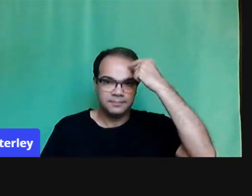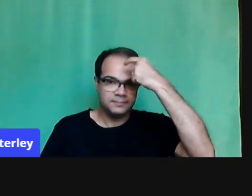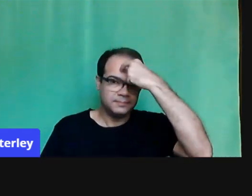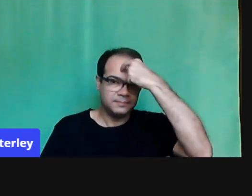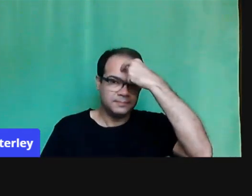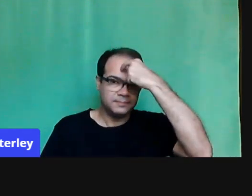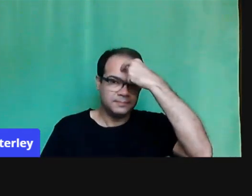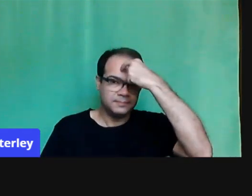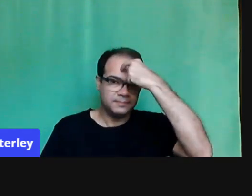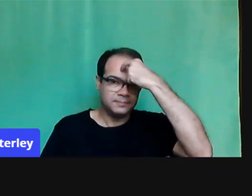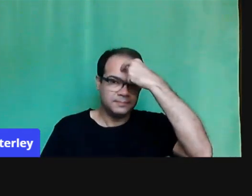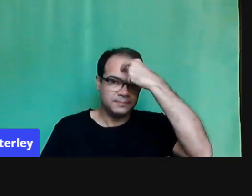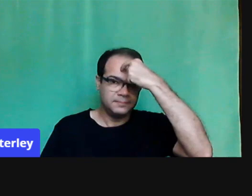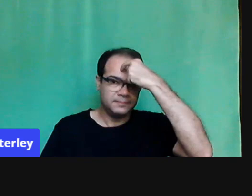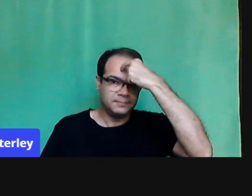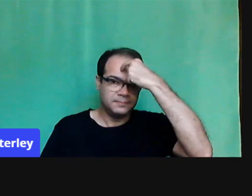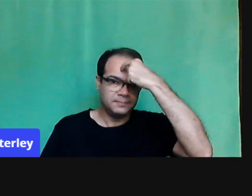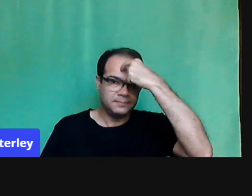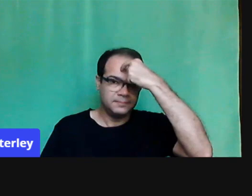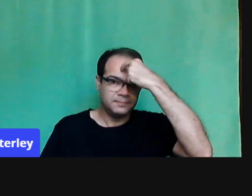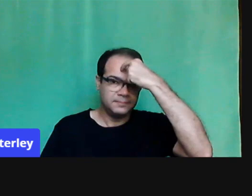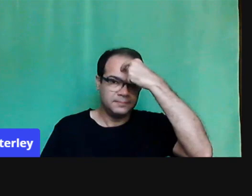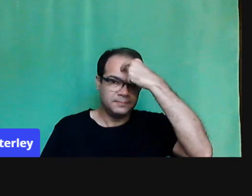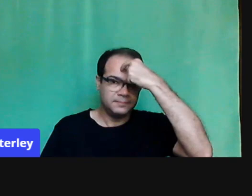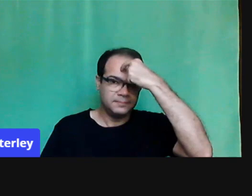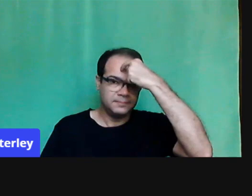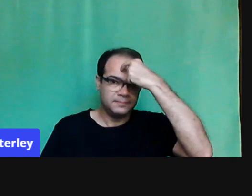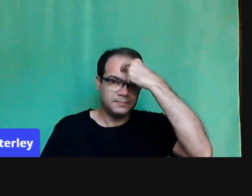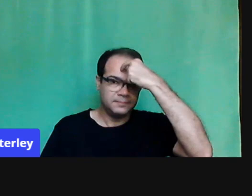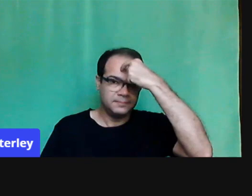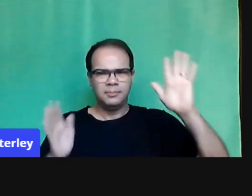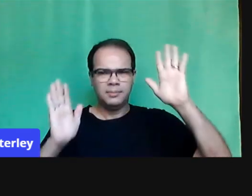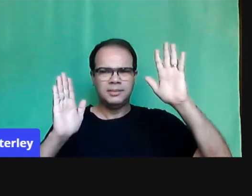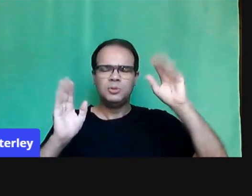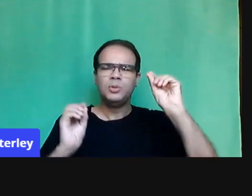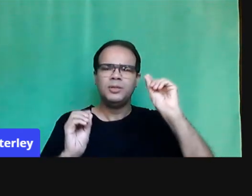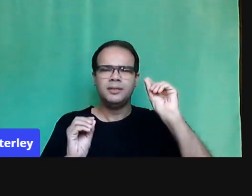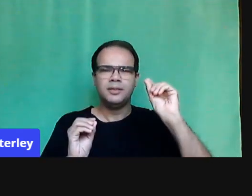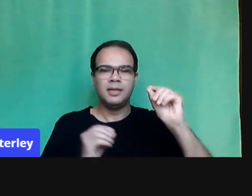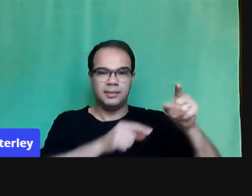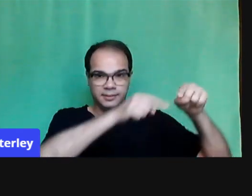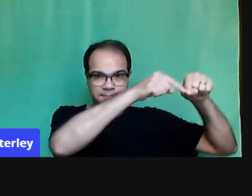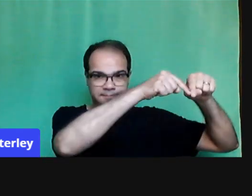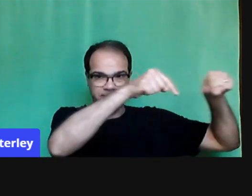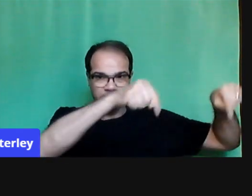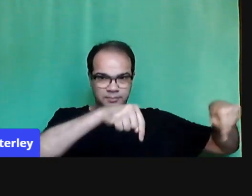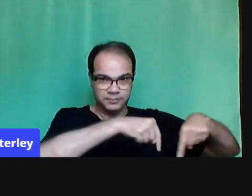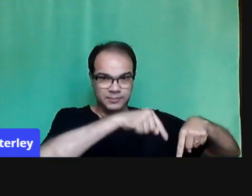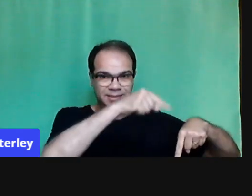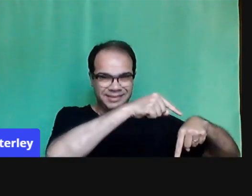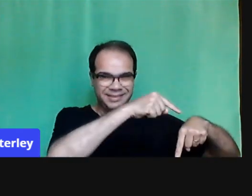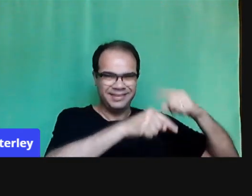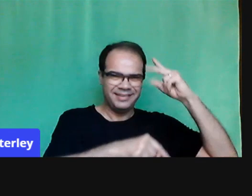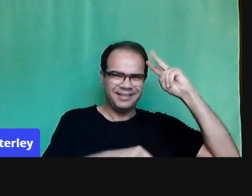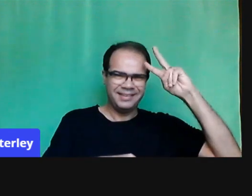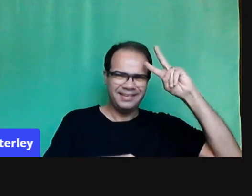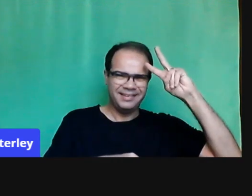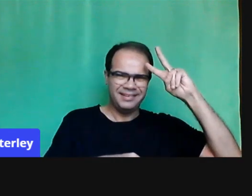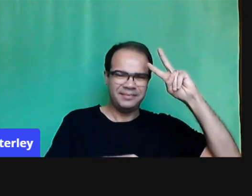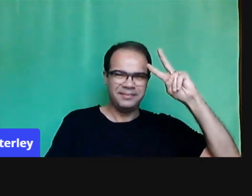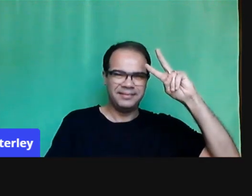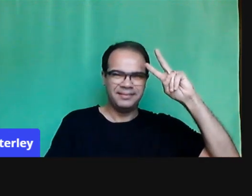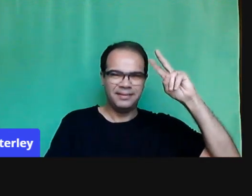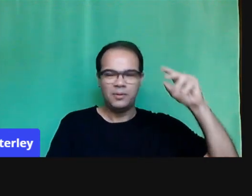comprometida, né? As interações que ocorriam no espaço da sala de aula, aquele barulho gostoso,